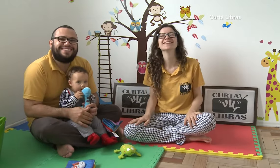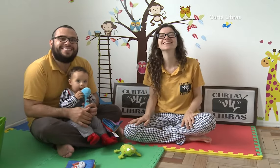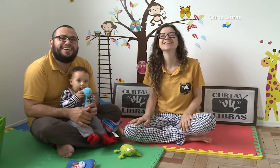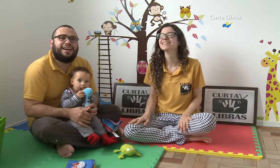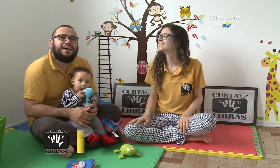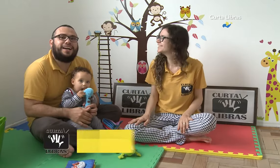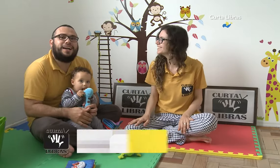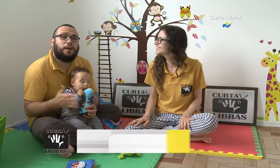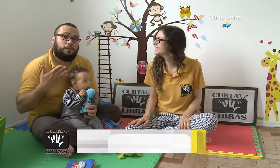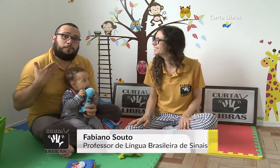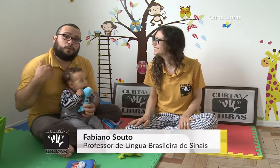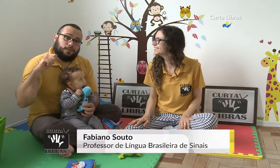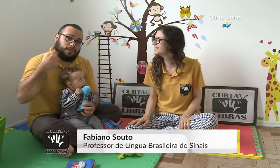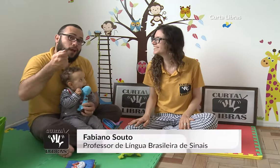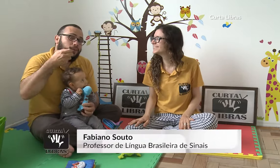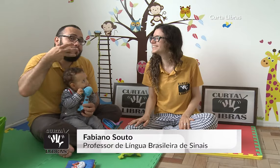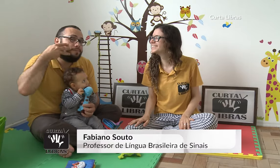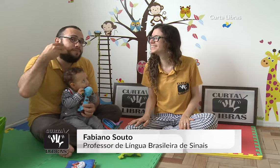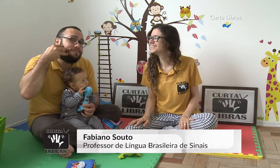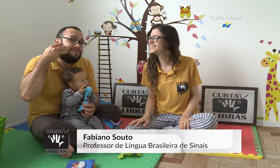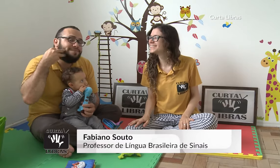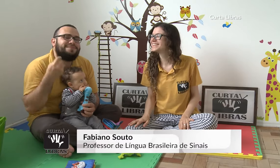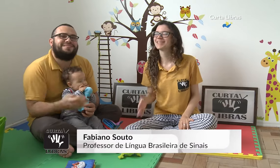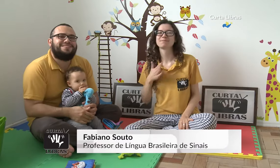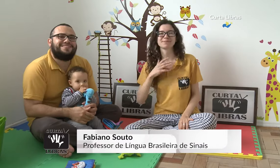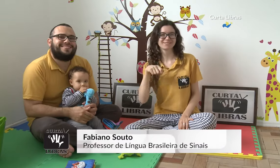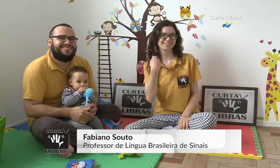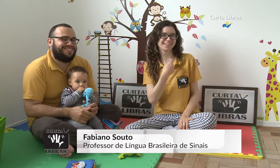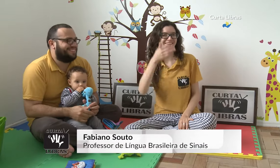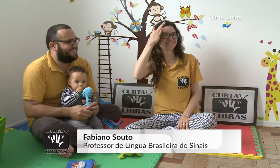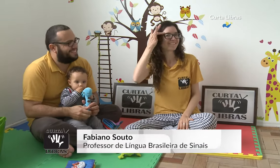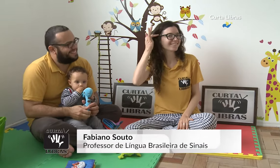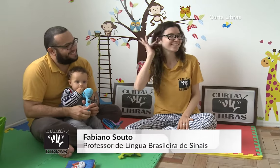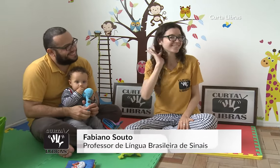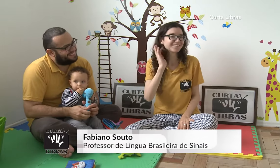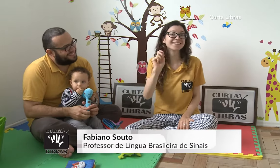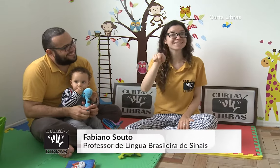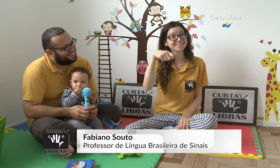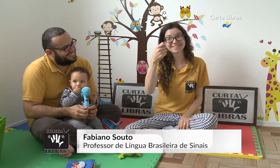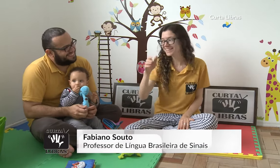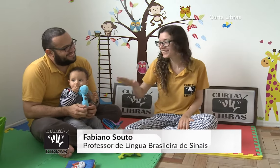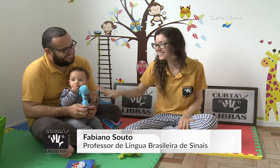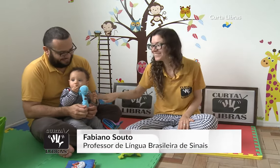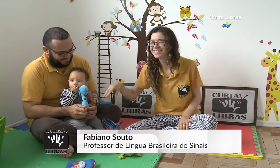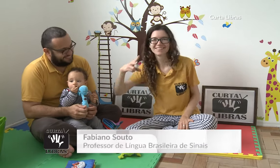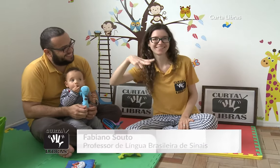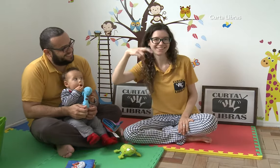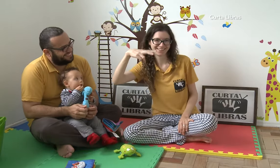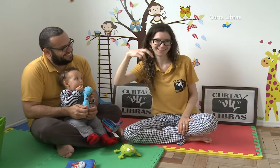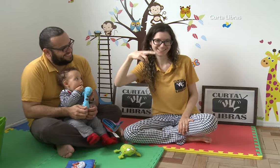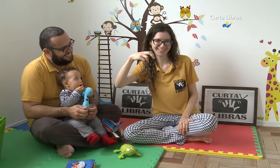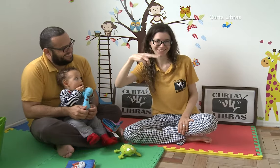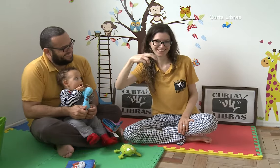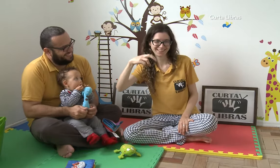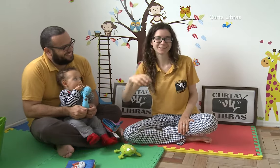Eu sou o Fabiano e esse é o meu sinal. Eu sou a Franciele e esse é o meu sinal. E essa é a Fiorella e esse é o sinal dela.